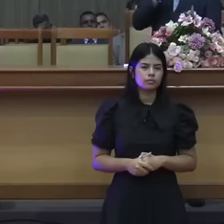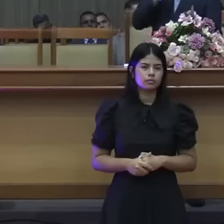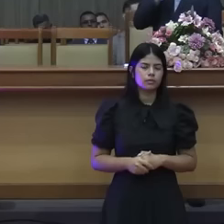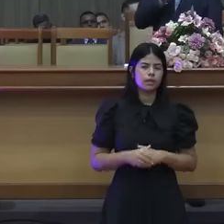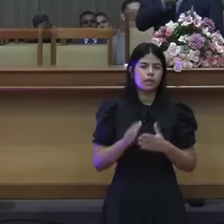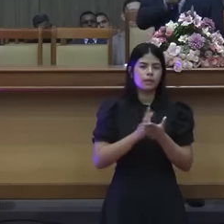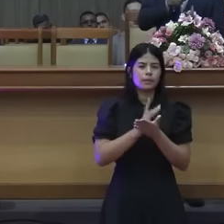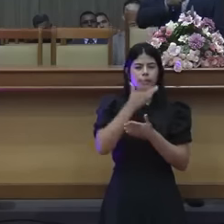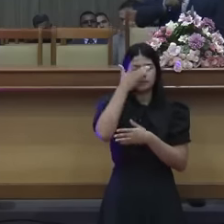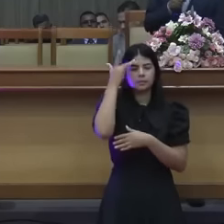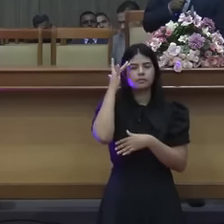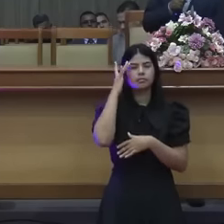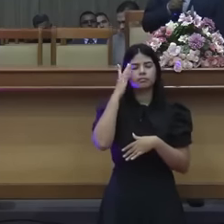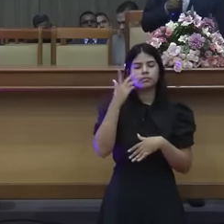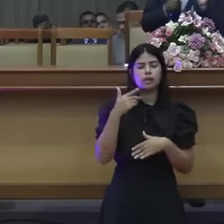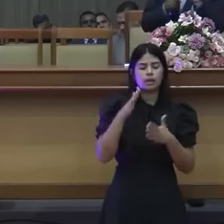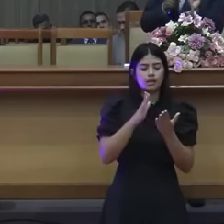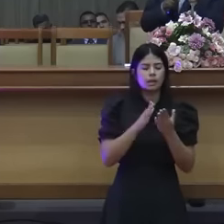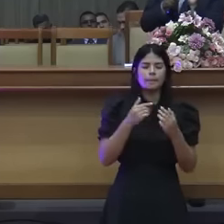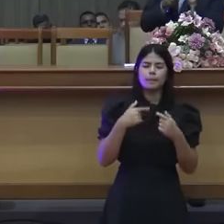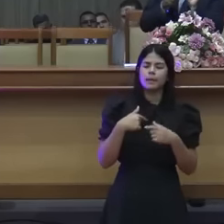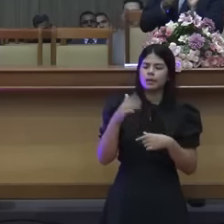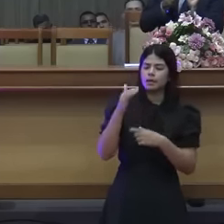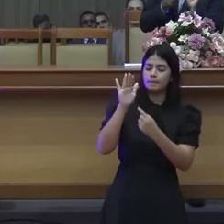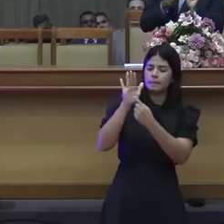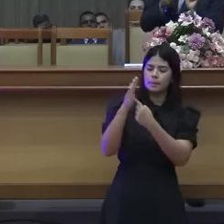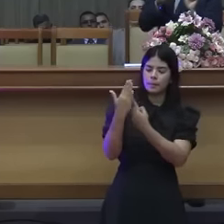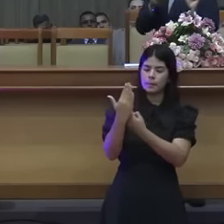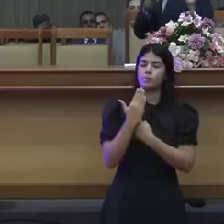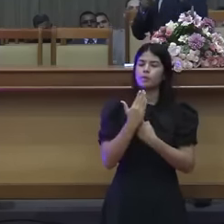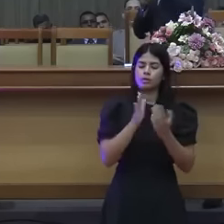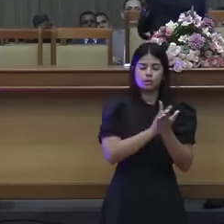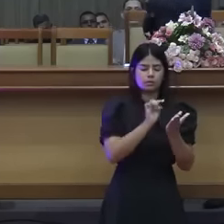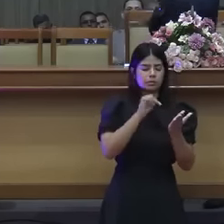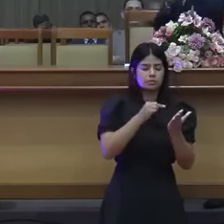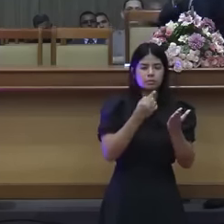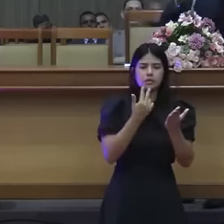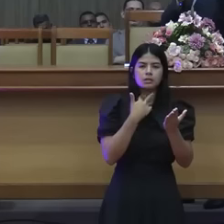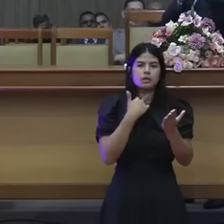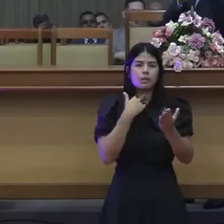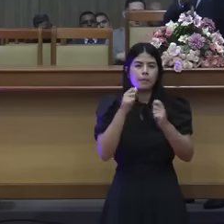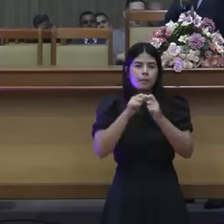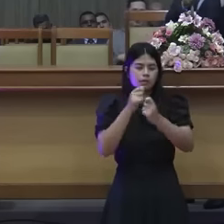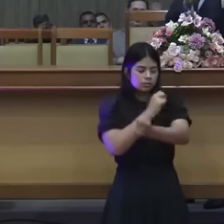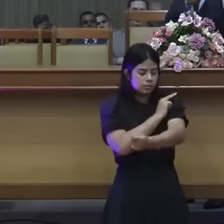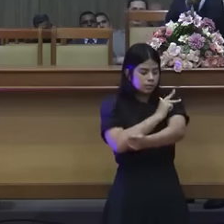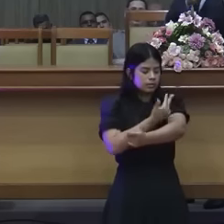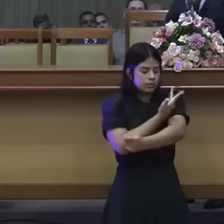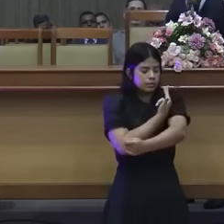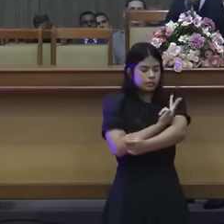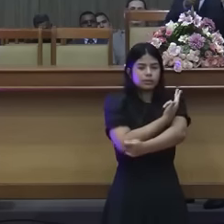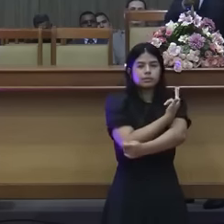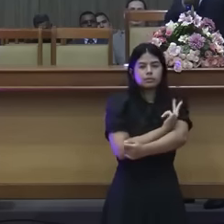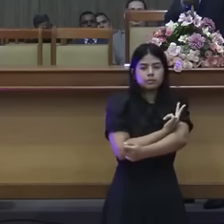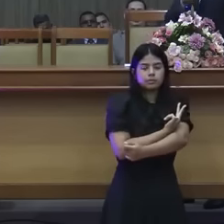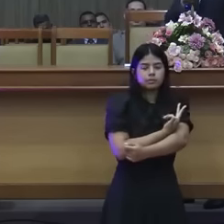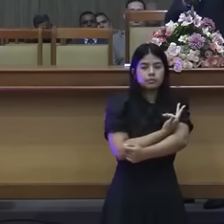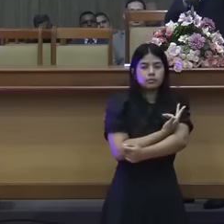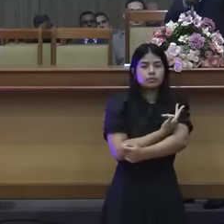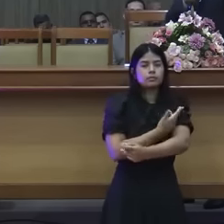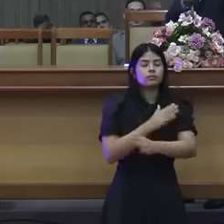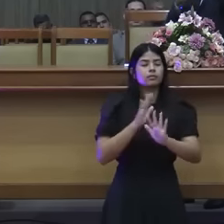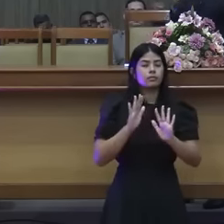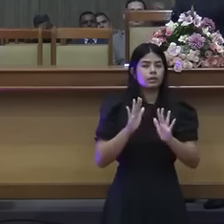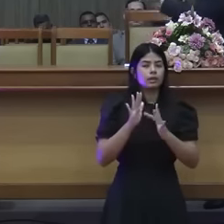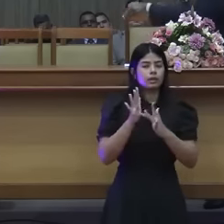que eu não posso fazer tatuagem. Prestem bem atenção. Tudo que Deus rebateu dos cananitas, ele rebateu